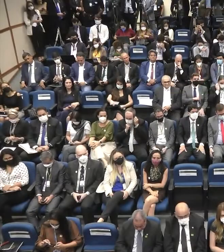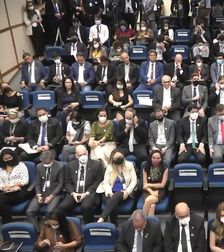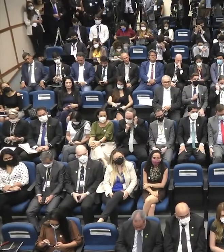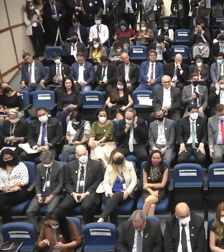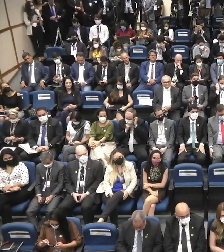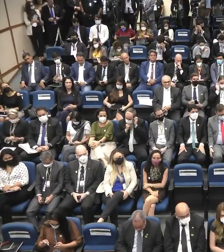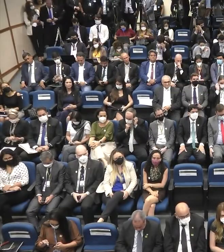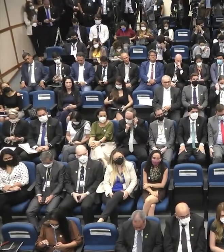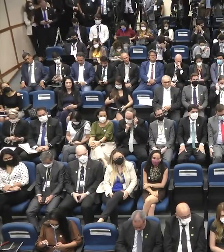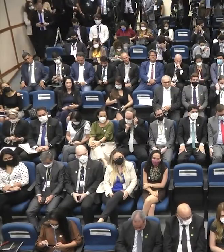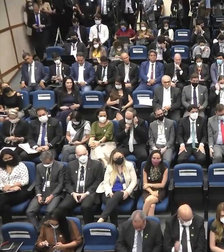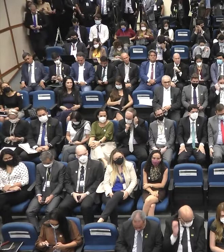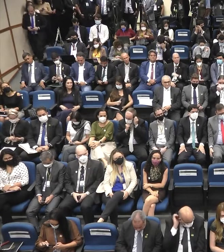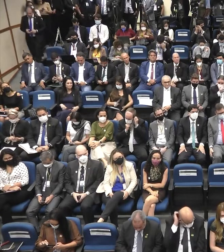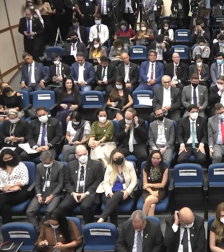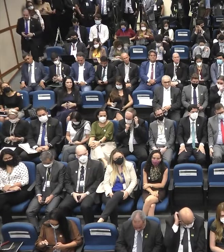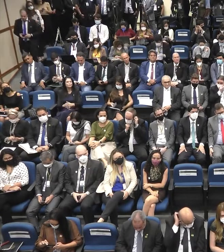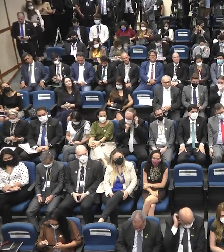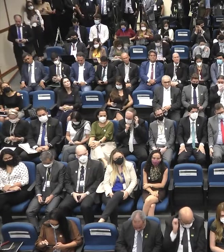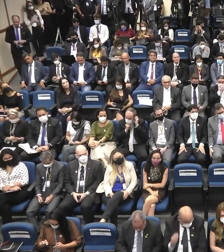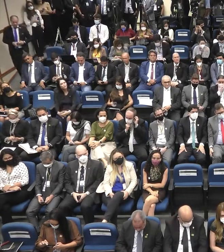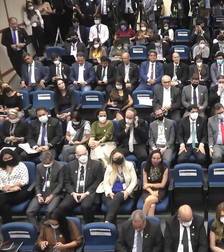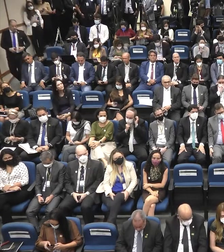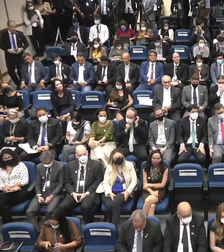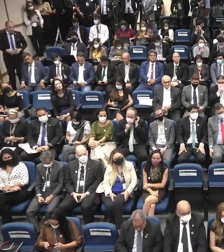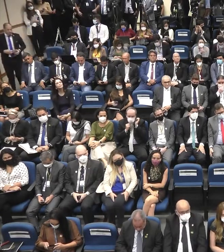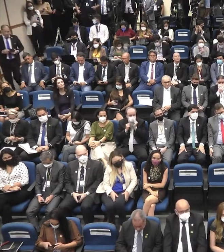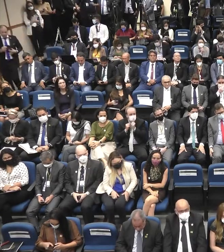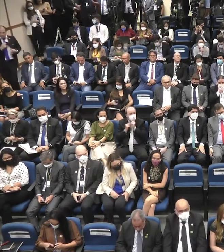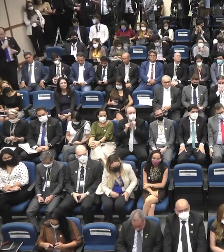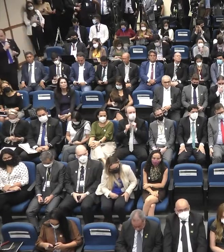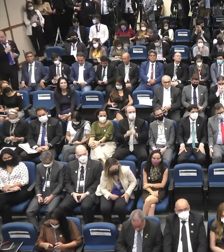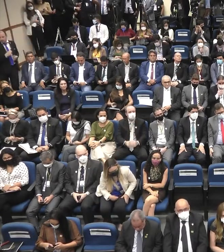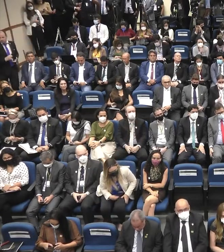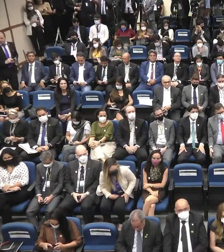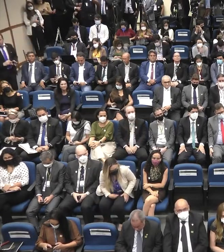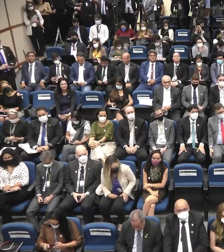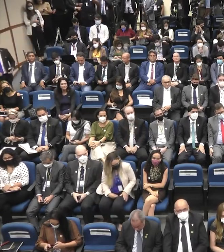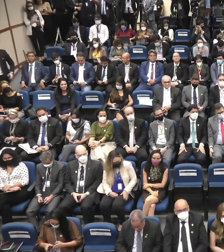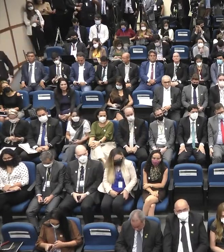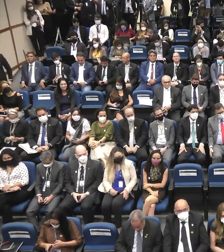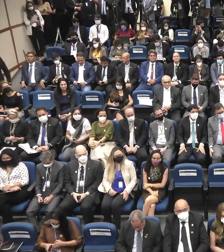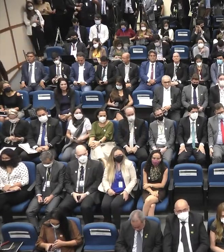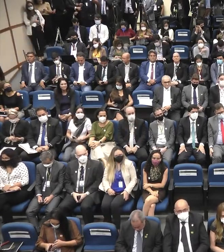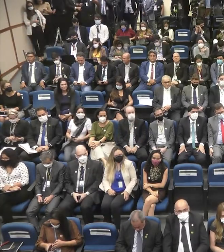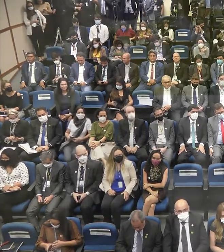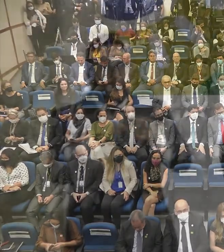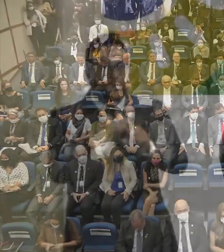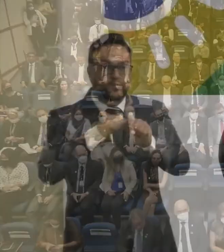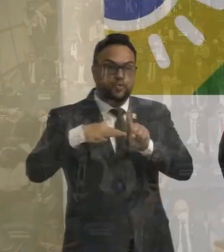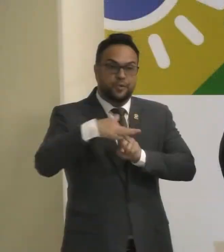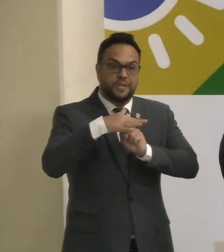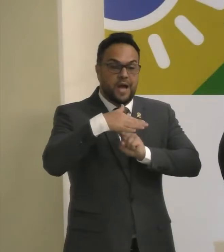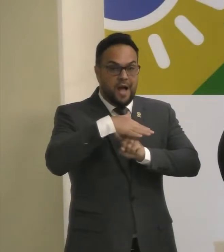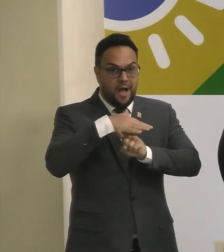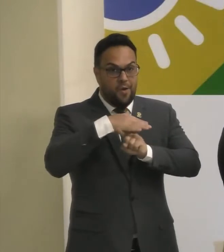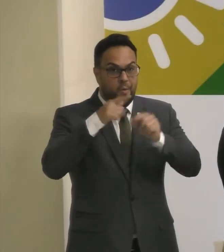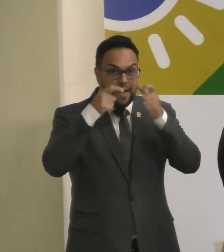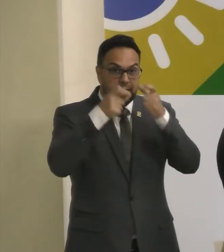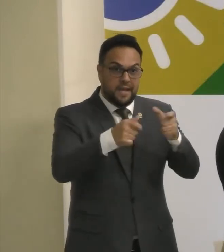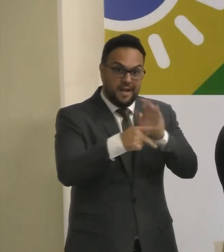interesses pontuais, hoje são agências que servem a uma regulação, que servem também a promoção social e ao interesse do brasileiro.